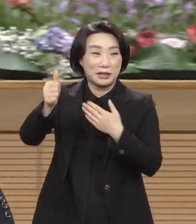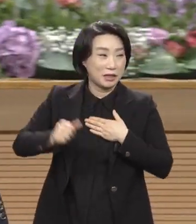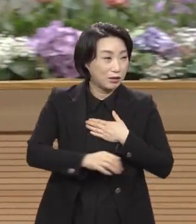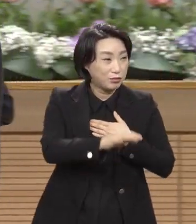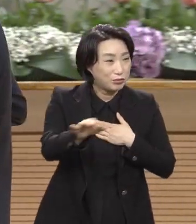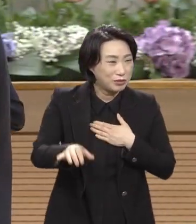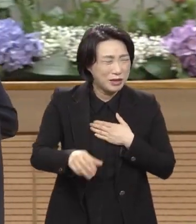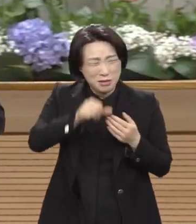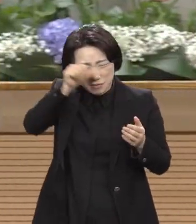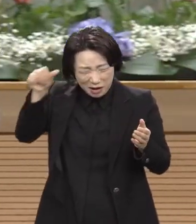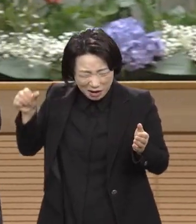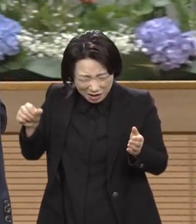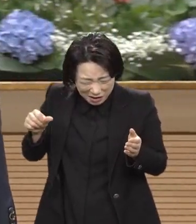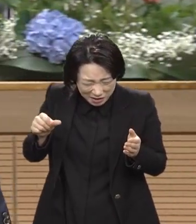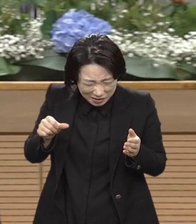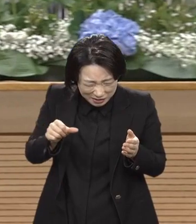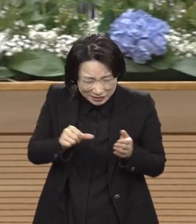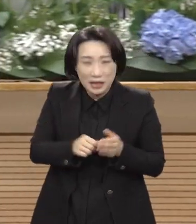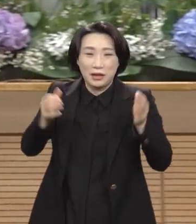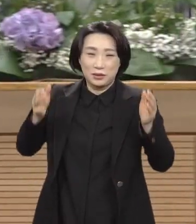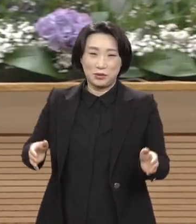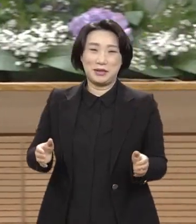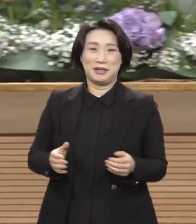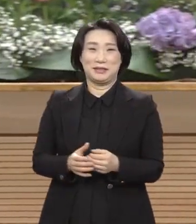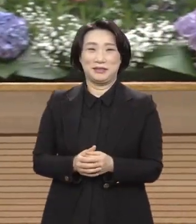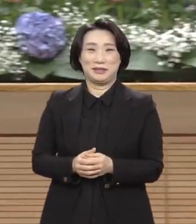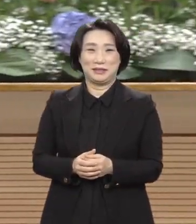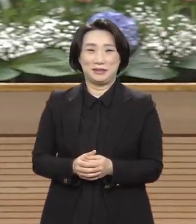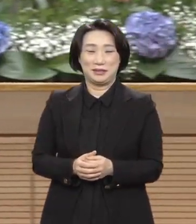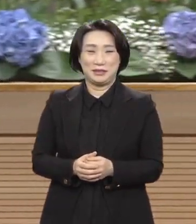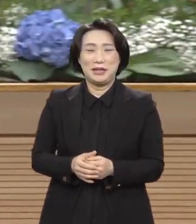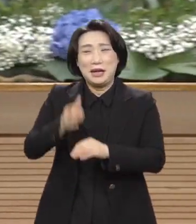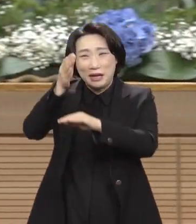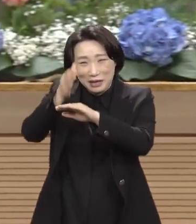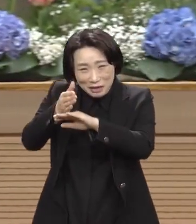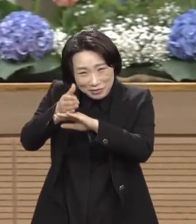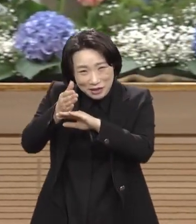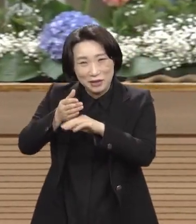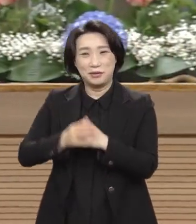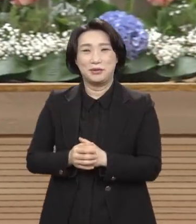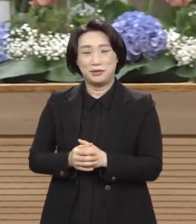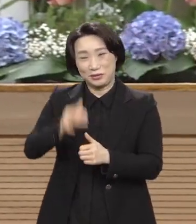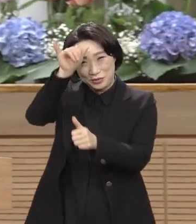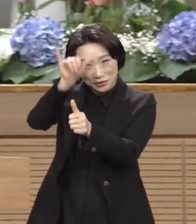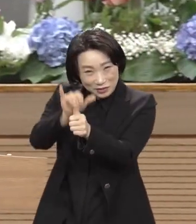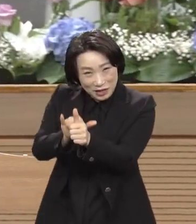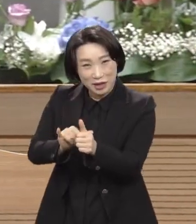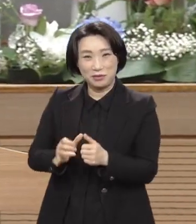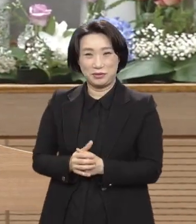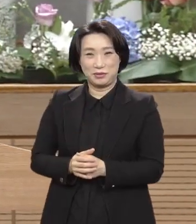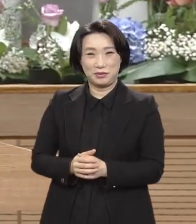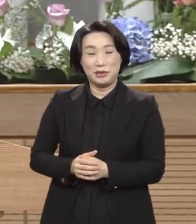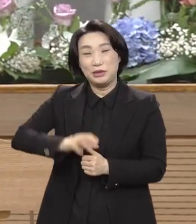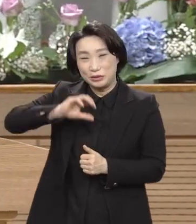평생 동안 감사하고 충성하고 순종하고